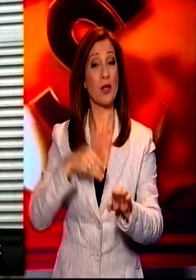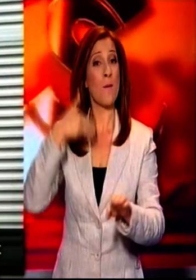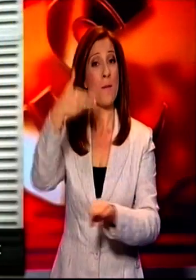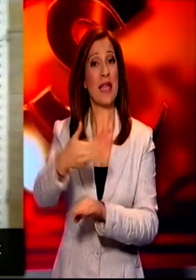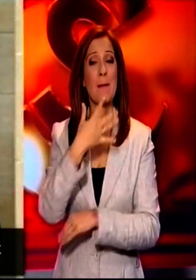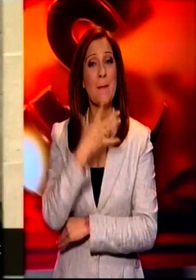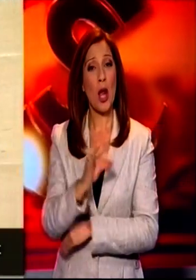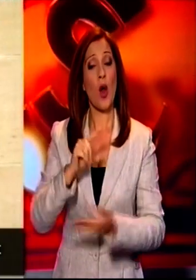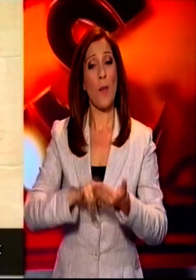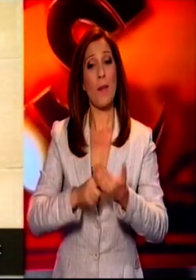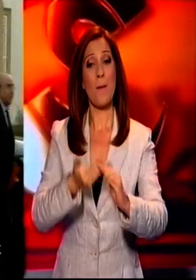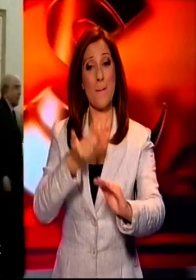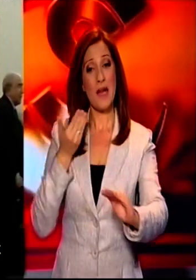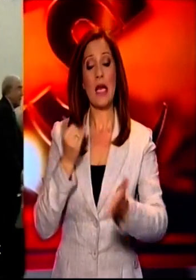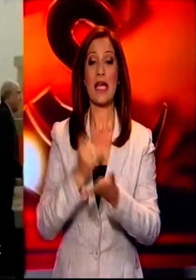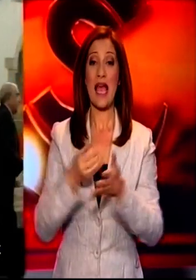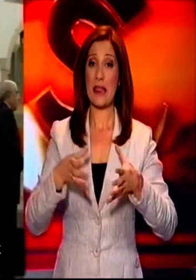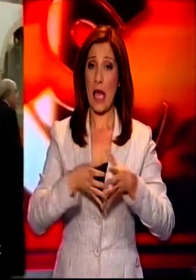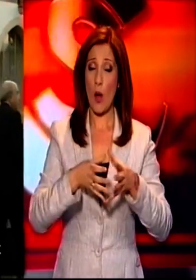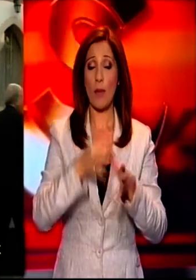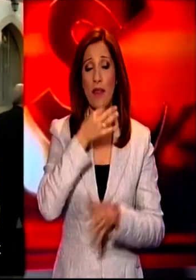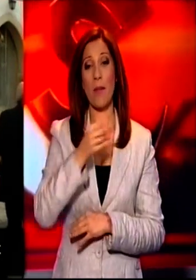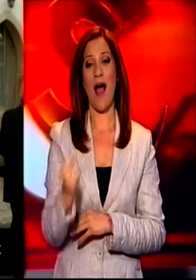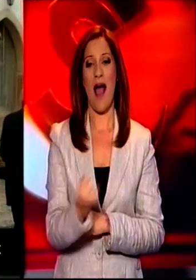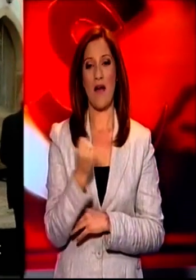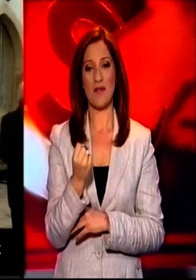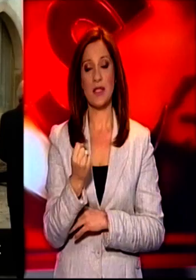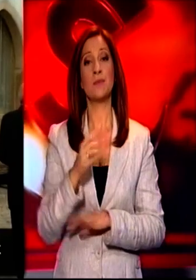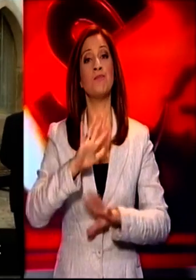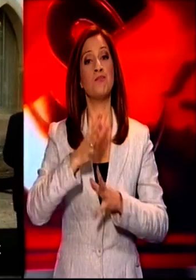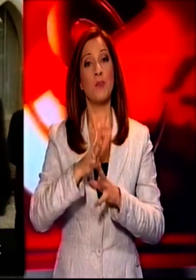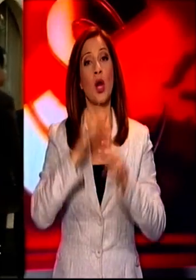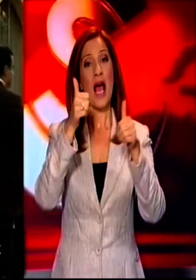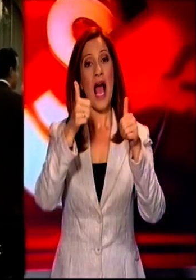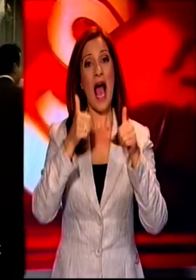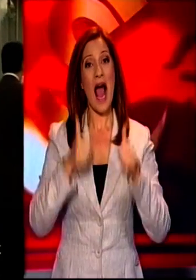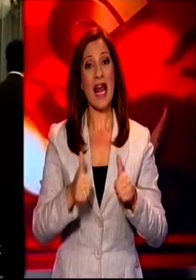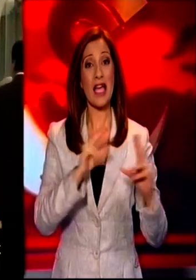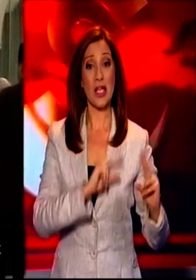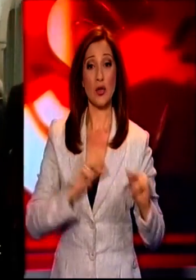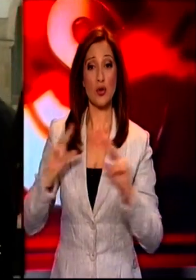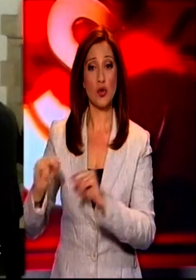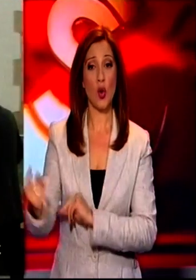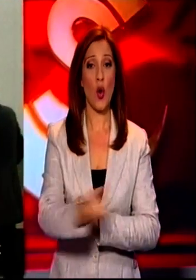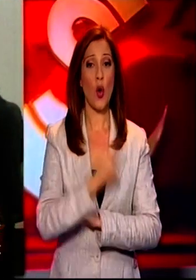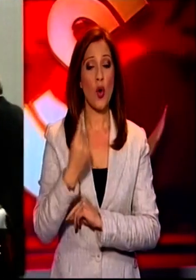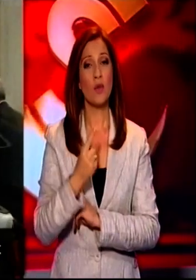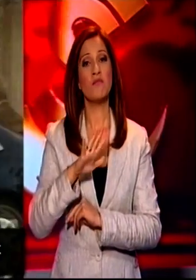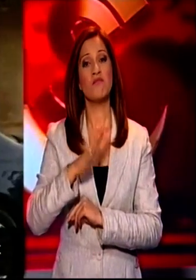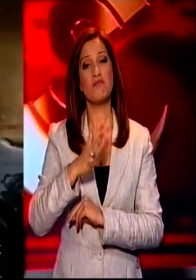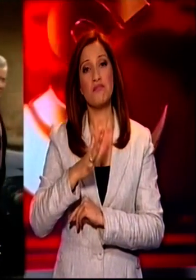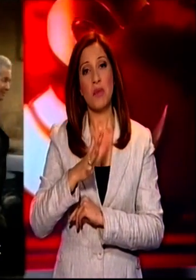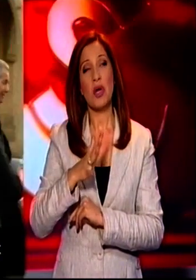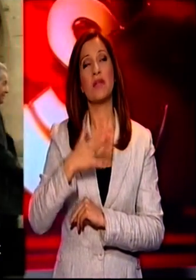και ότι δεν πρόκειται να δώσουν στον Πρόεδρο λευκή επιταγή. Άρα το ενδεχόμενο ενός κοινού ανακοινοθέντος μετά το πέρας της συνεδρίας είναι στην